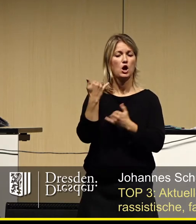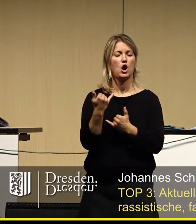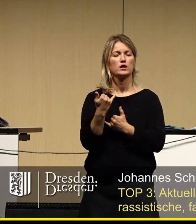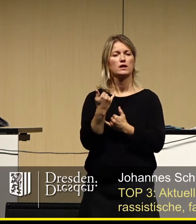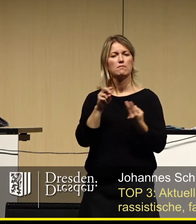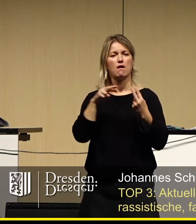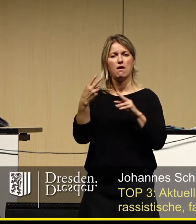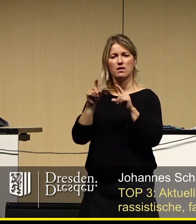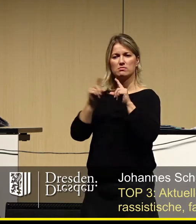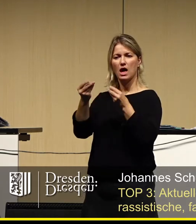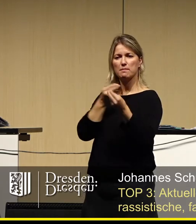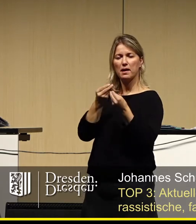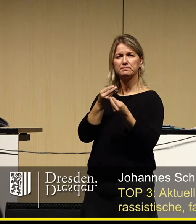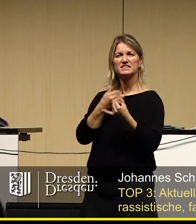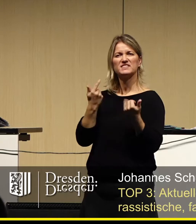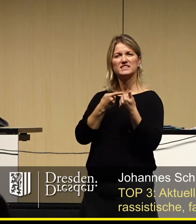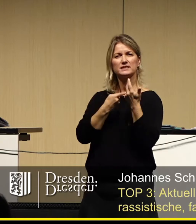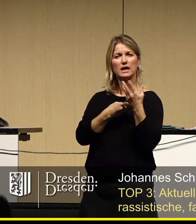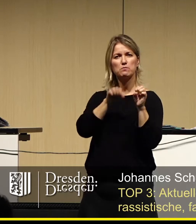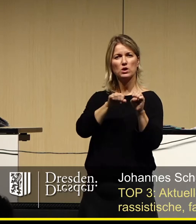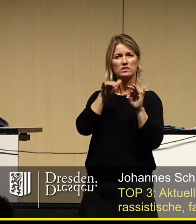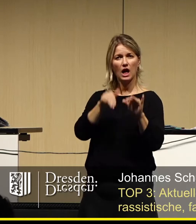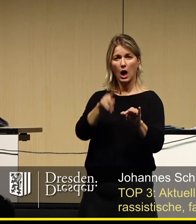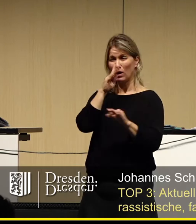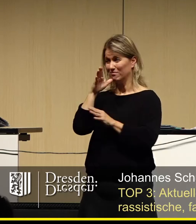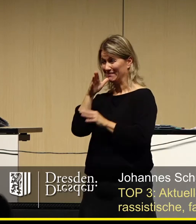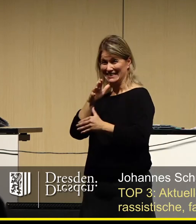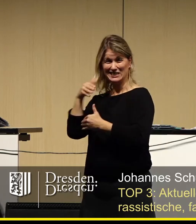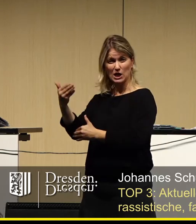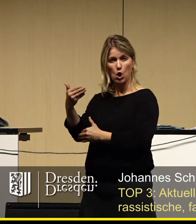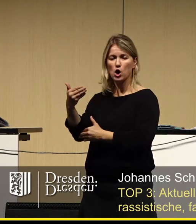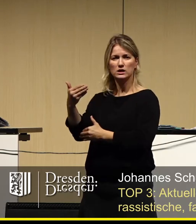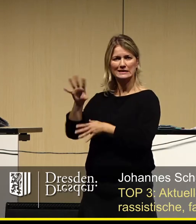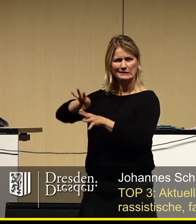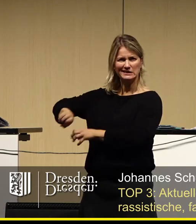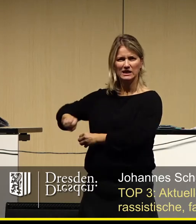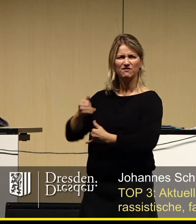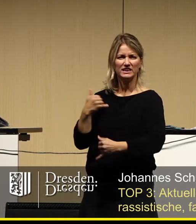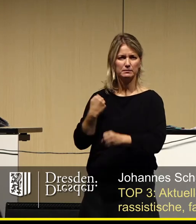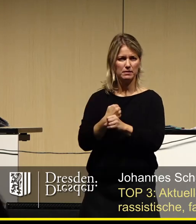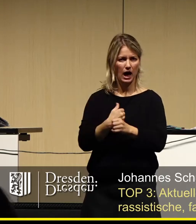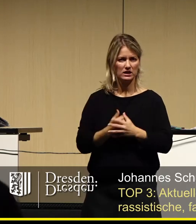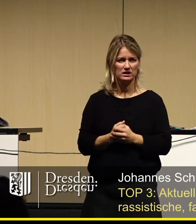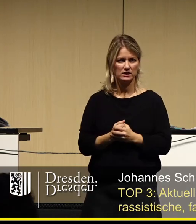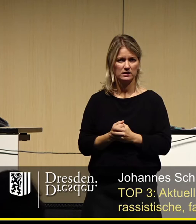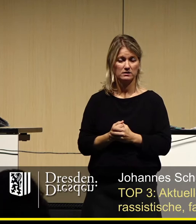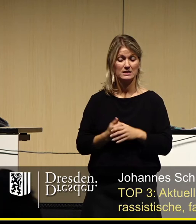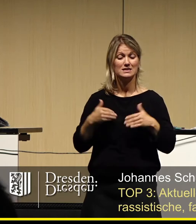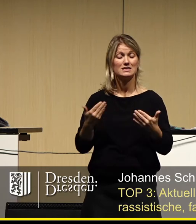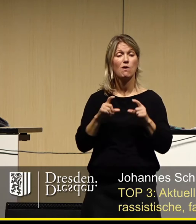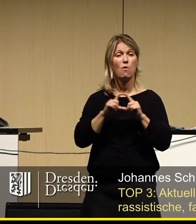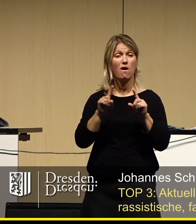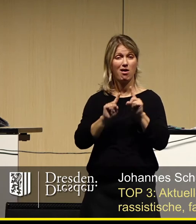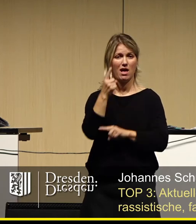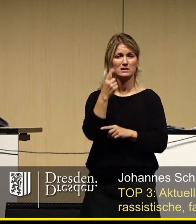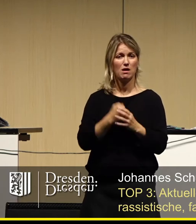zur Verfügung stehen, um menschenverachtender und rassistischer Hetze den öffentlichen Raum zu entziehen. Dass wir dies nicht zum ersten, sondern zum